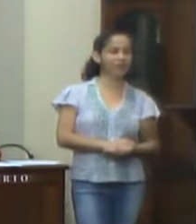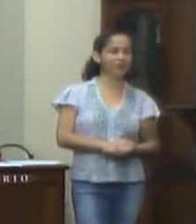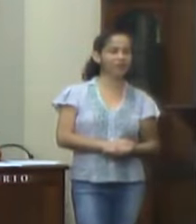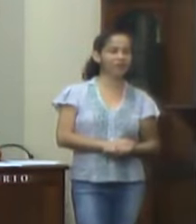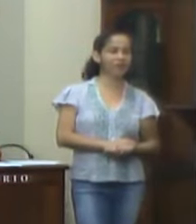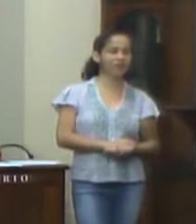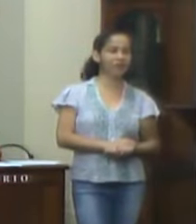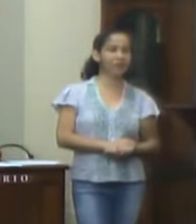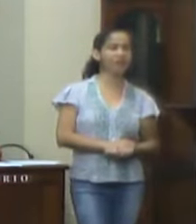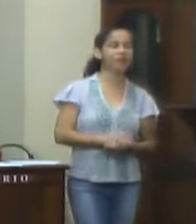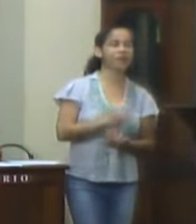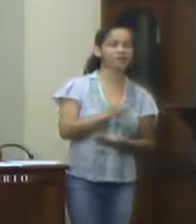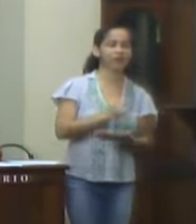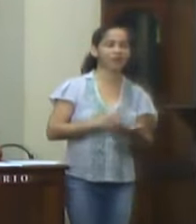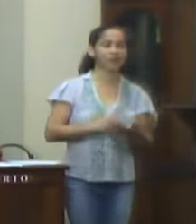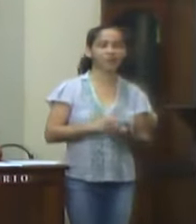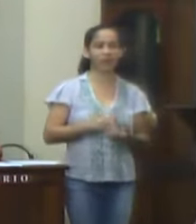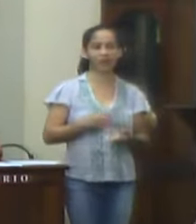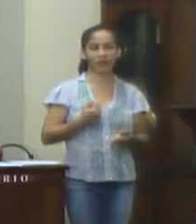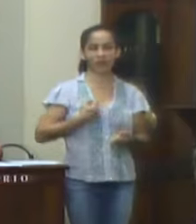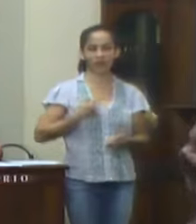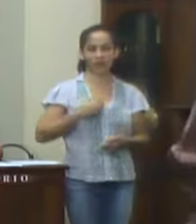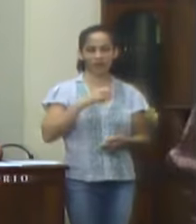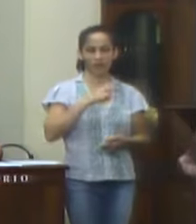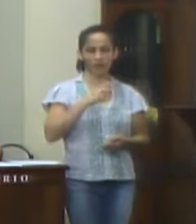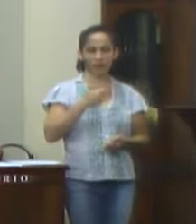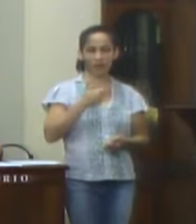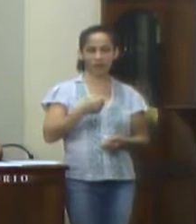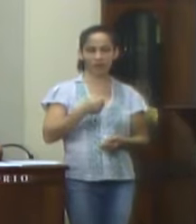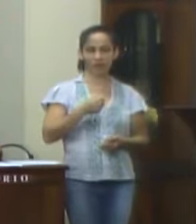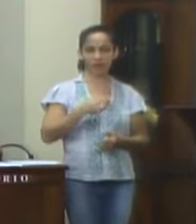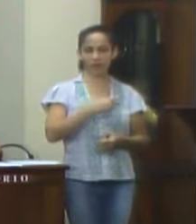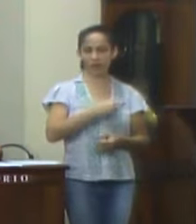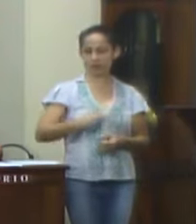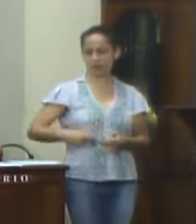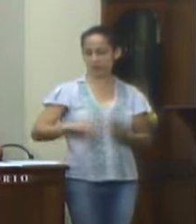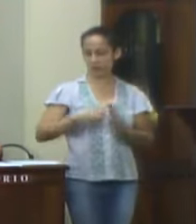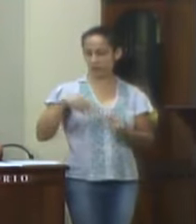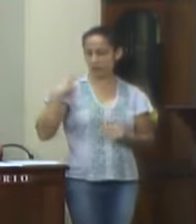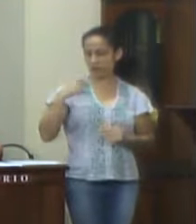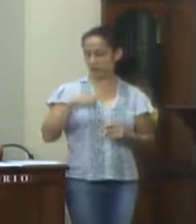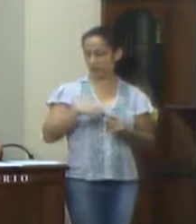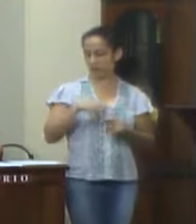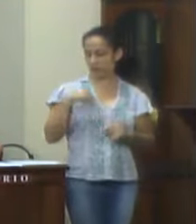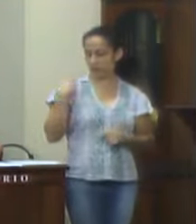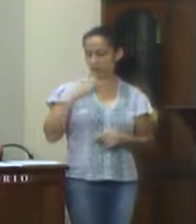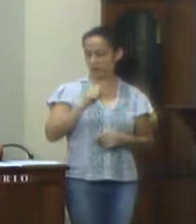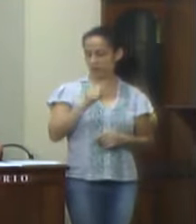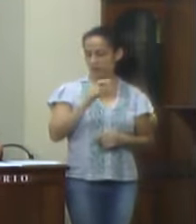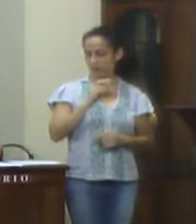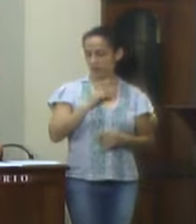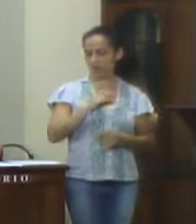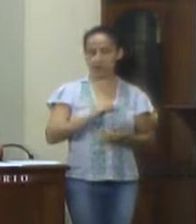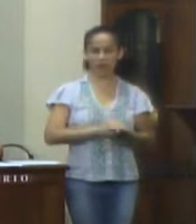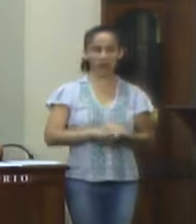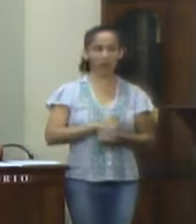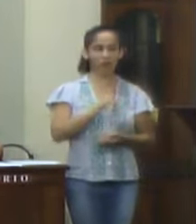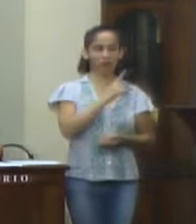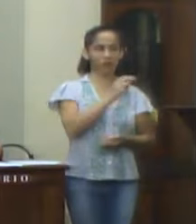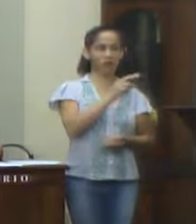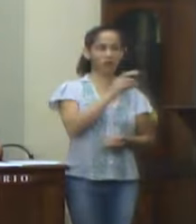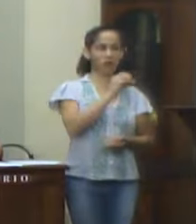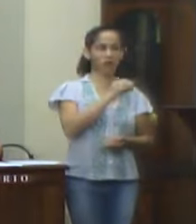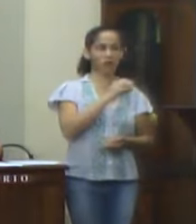Indicação nº 516, 2018. Excelentíssimo senhor presidente da Câmara Municipal, vereador Saulo Corrêa, o vereador Paulo